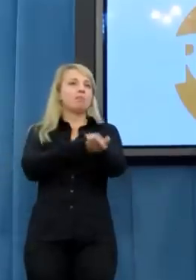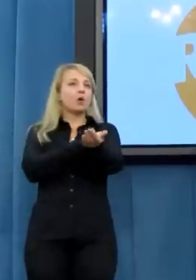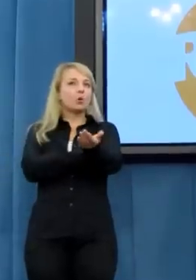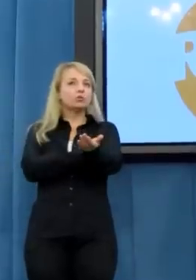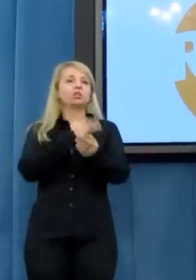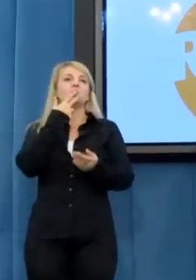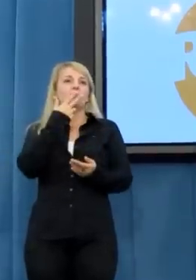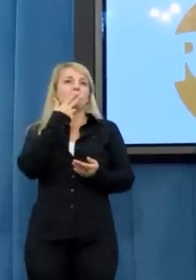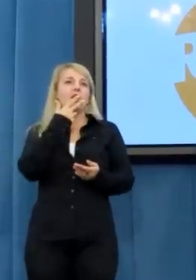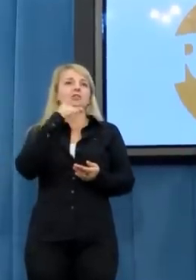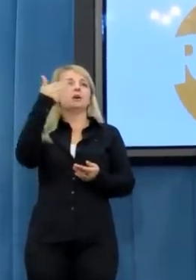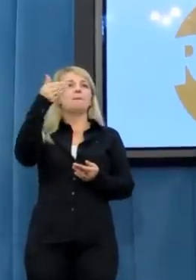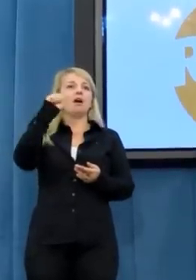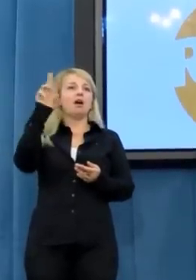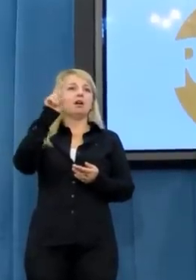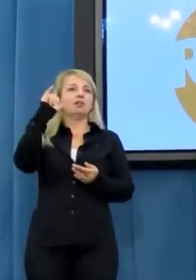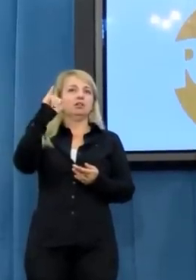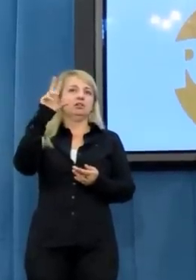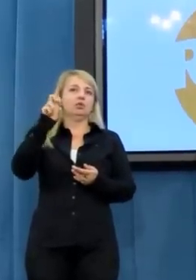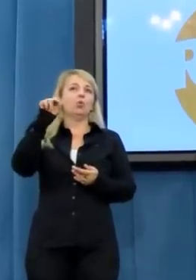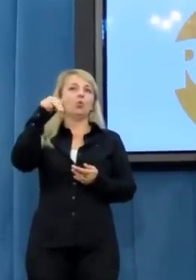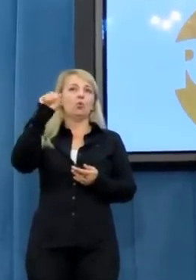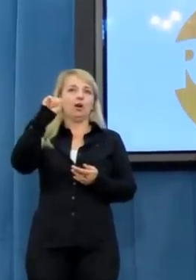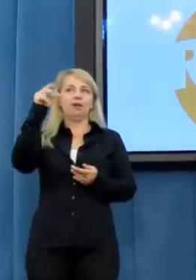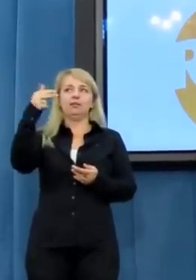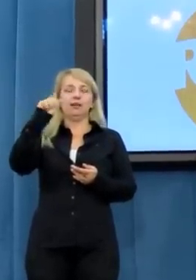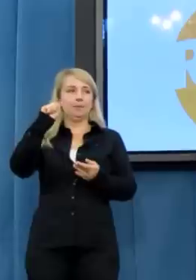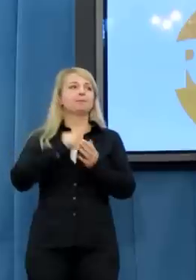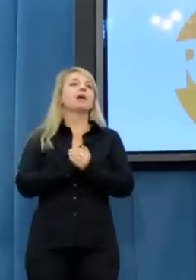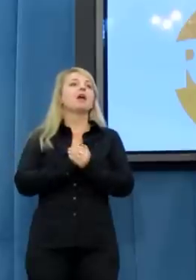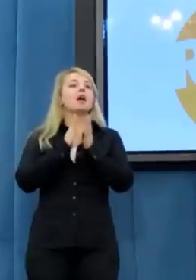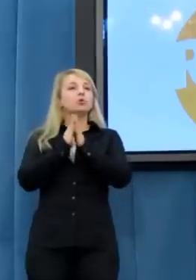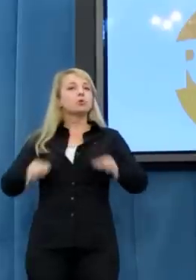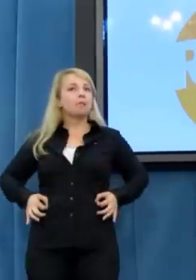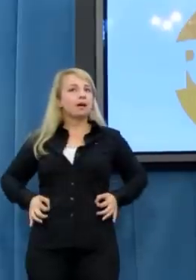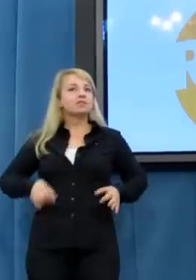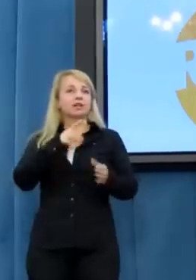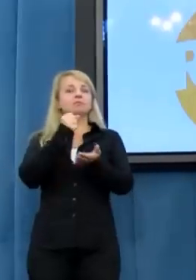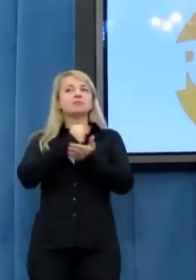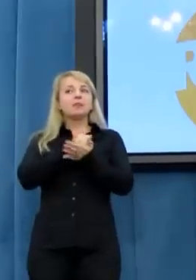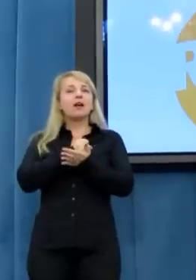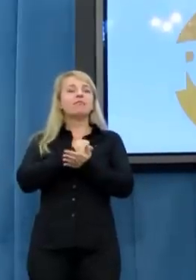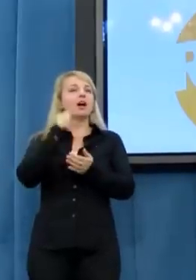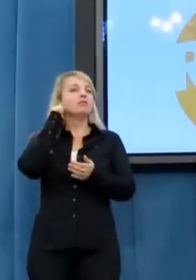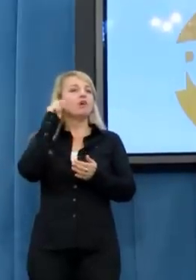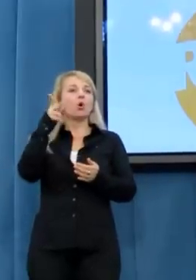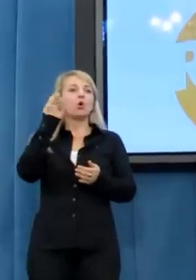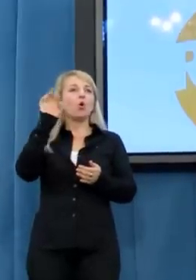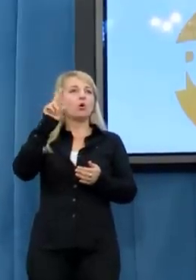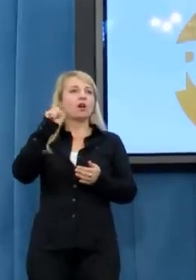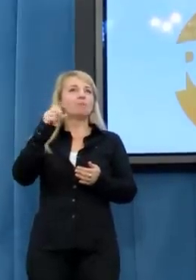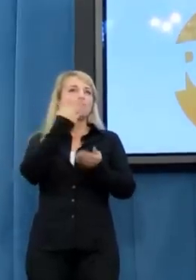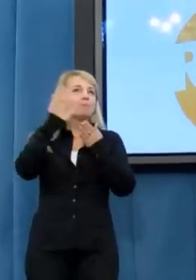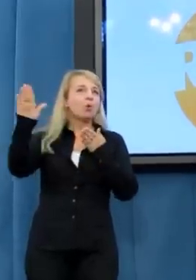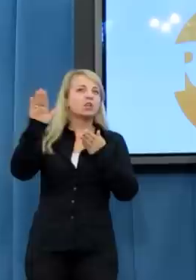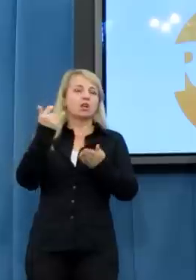pewnej ilości marihuany. Proszę Państwa, sprawa kory pokazuje jak w Soczewce